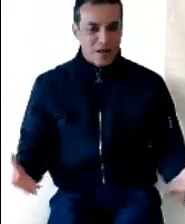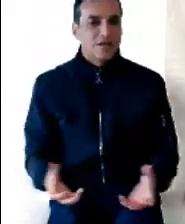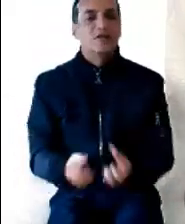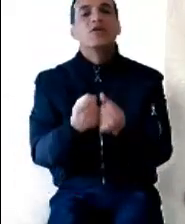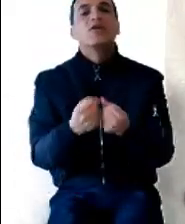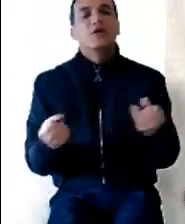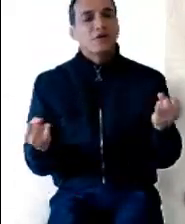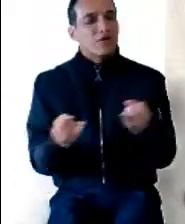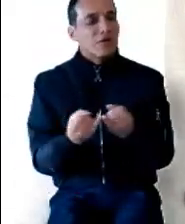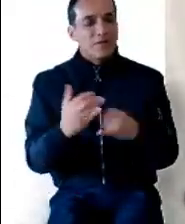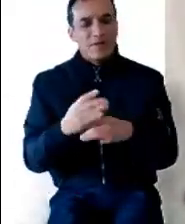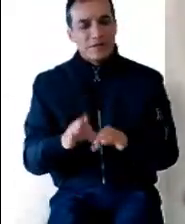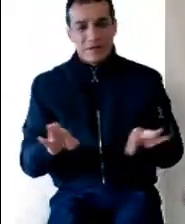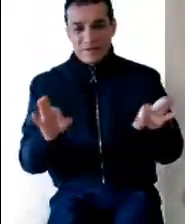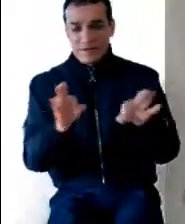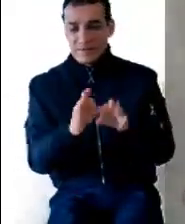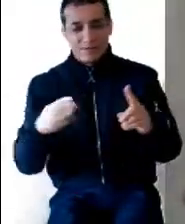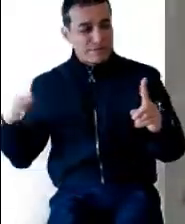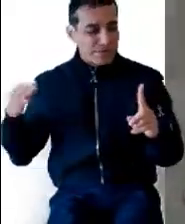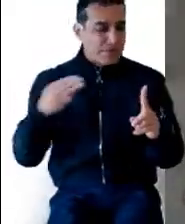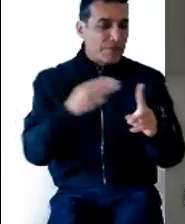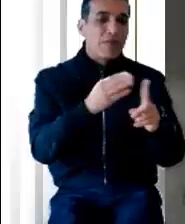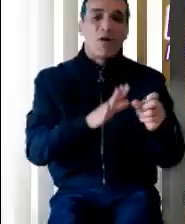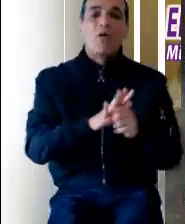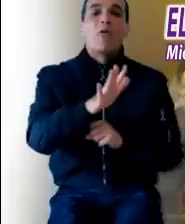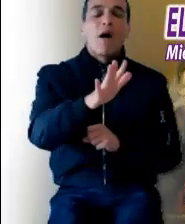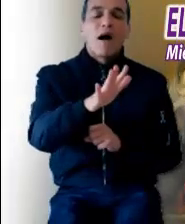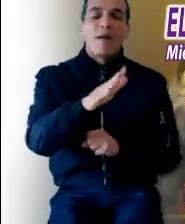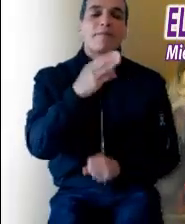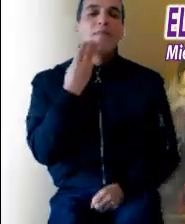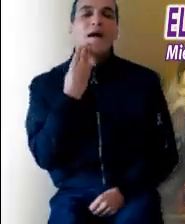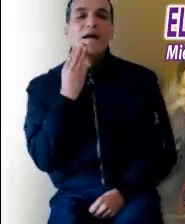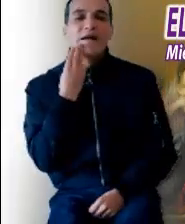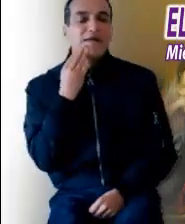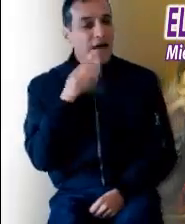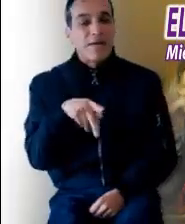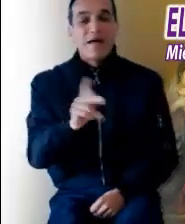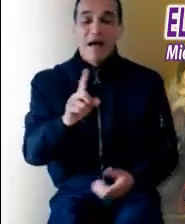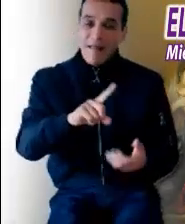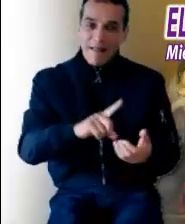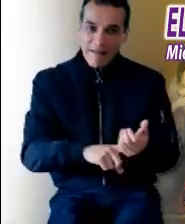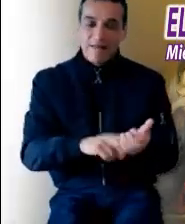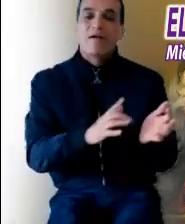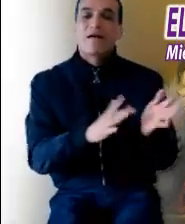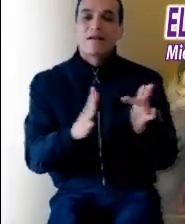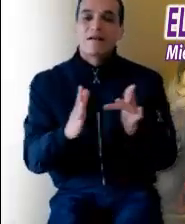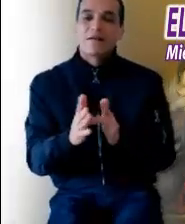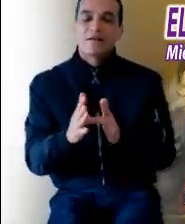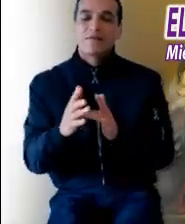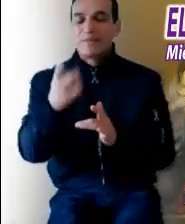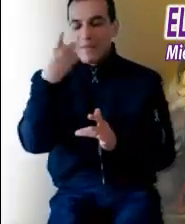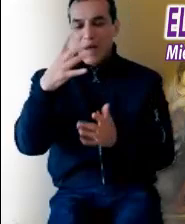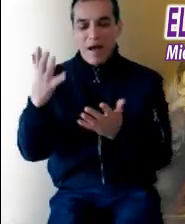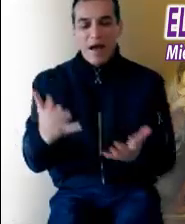especial al papel de María, se centra sobre todo en la presencia de Jesús que viene a salvarnos.